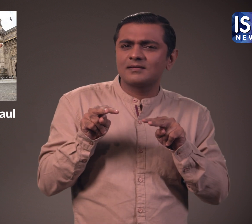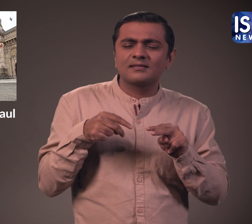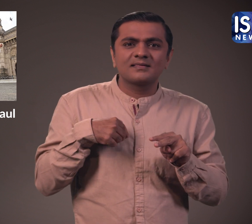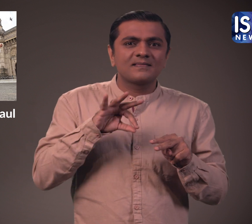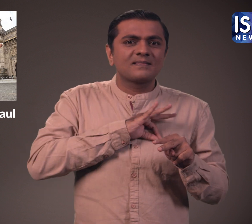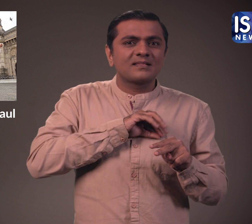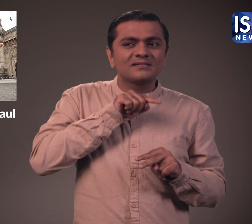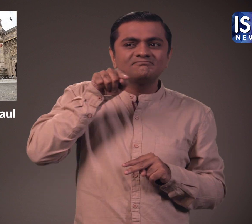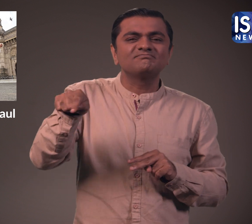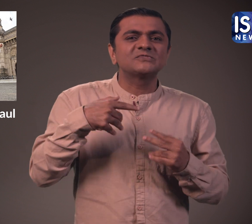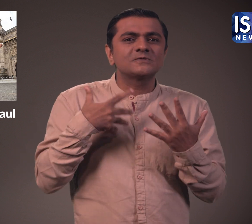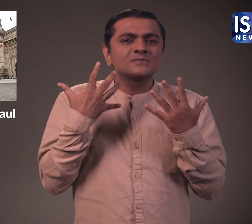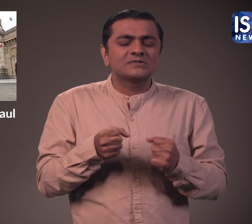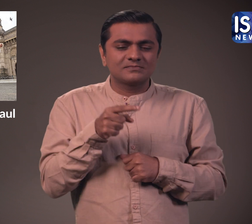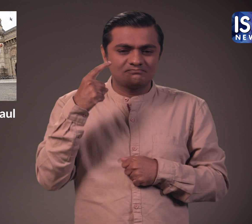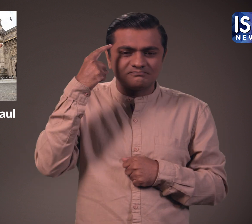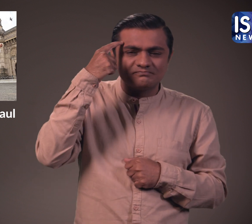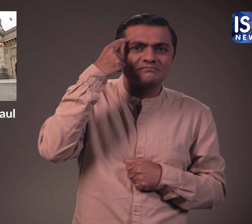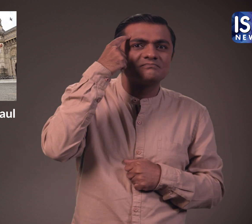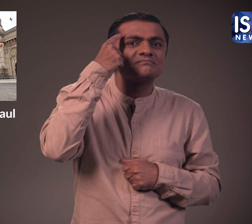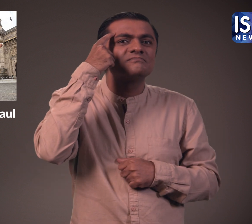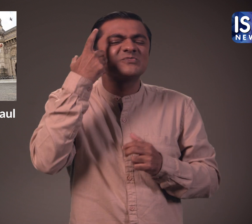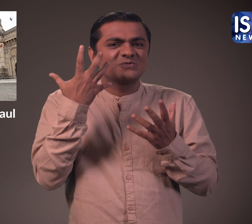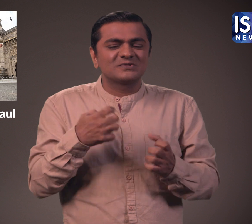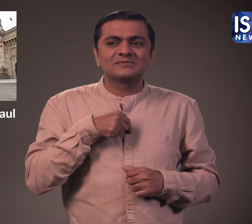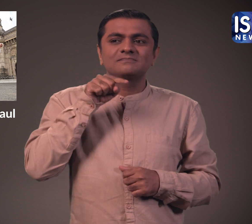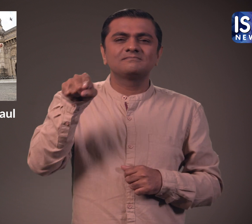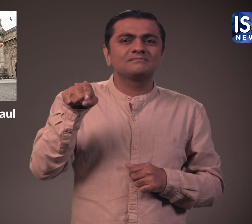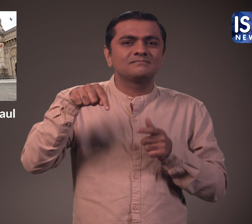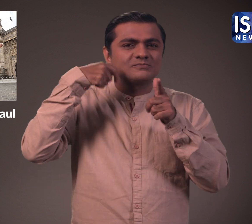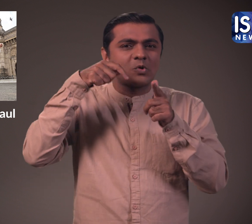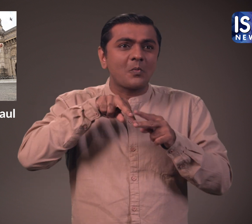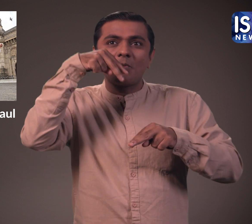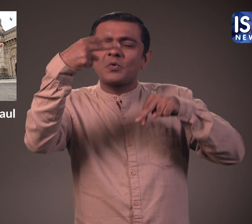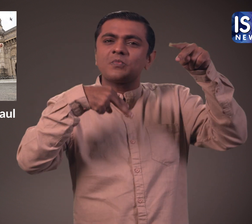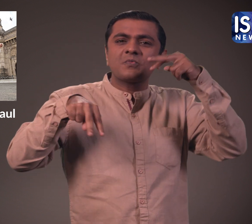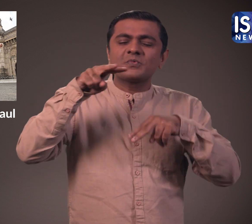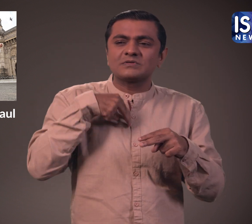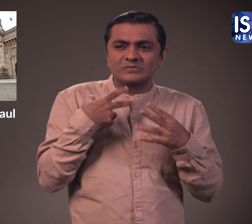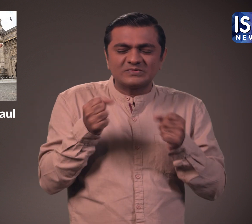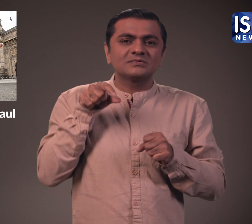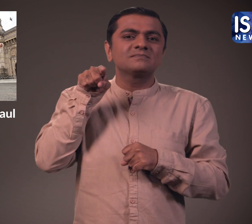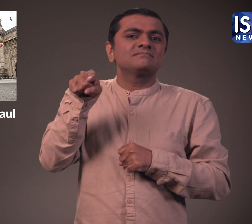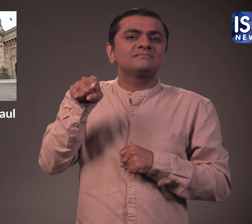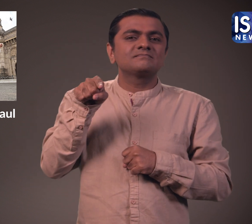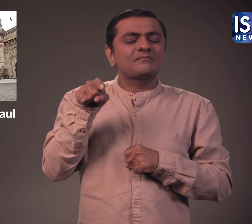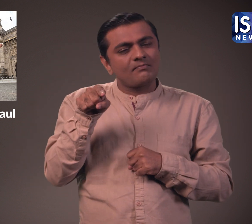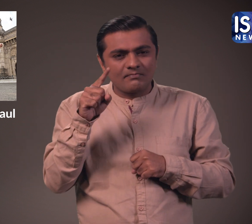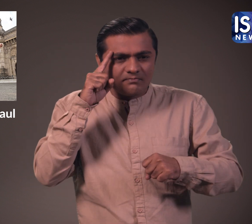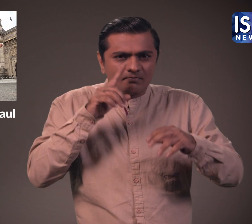और हमेशा शहर का दौरा करना चाता था और अपने पाकॉर स्टन को शूट करना चाता था। पॉल